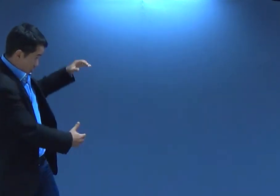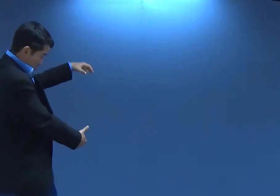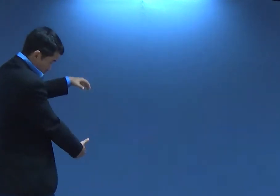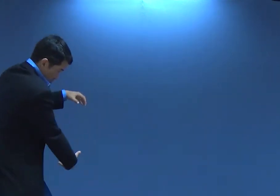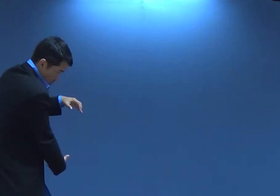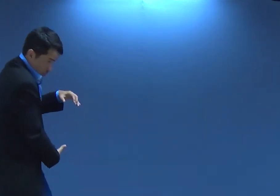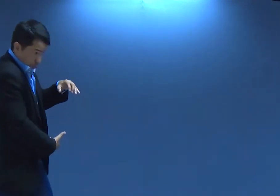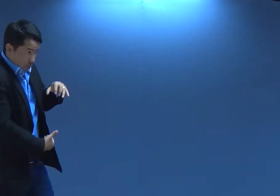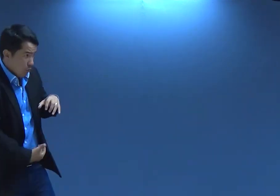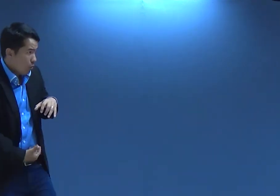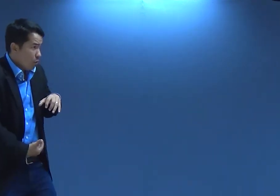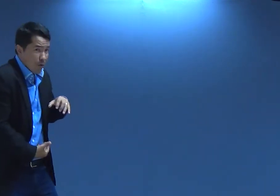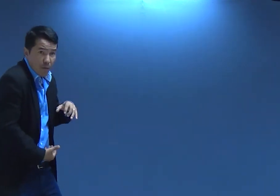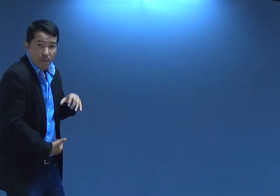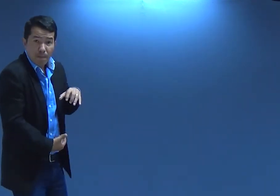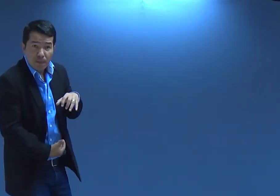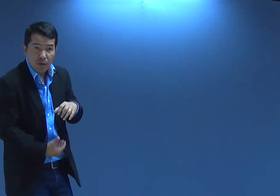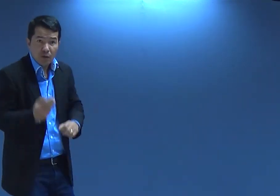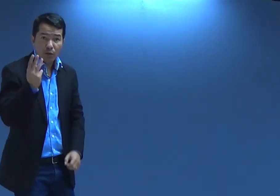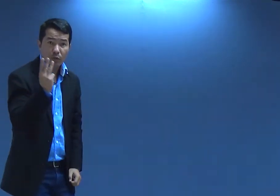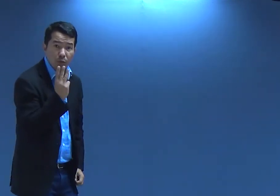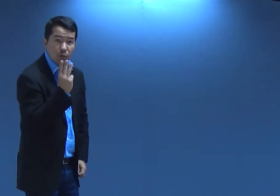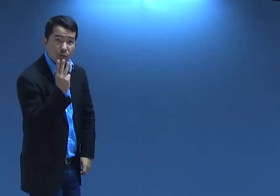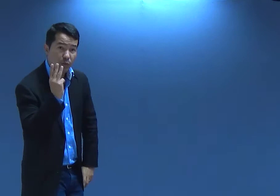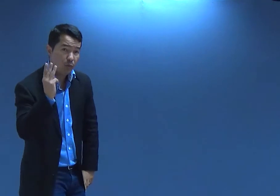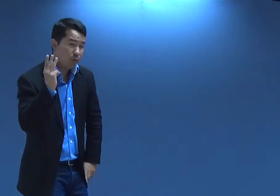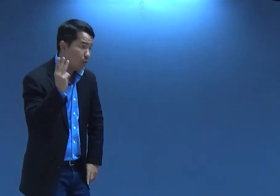desceu e pegou. E eles foram, os três.